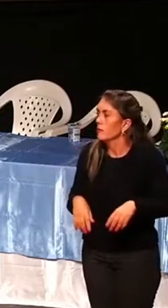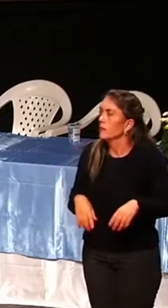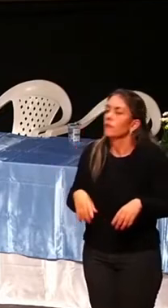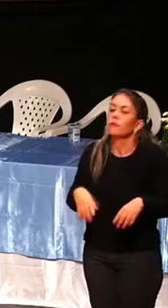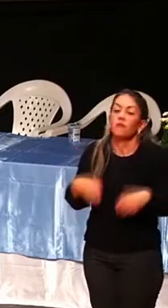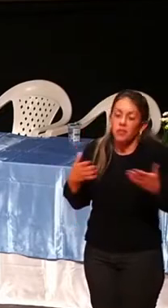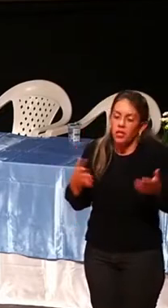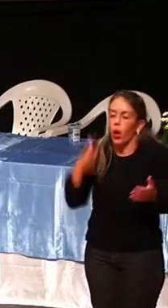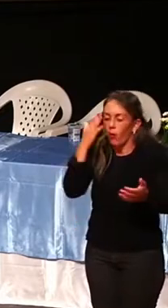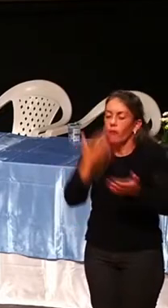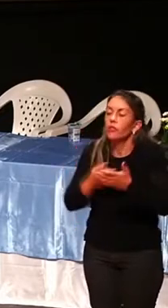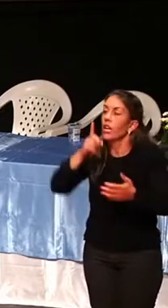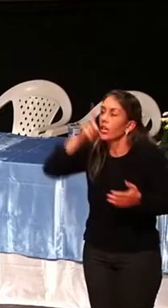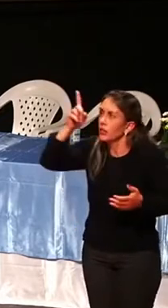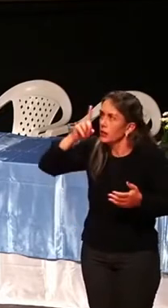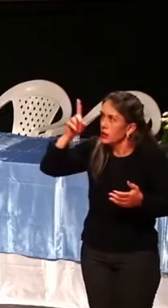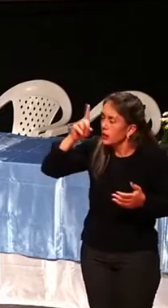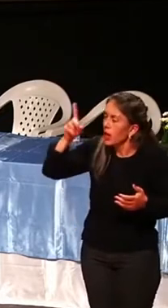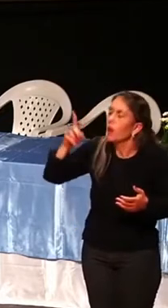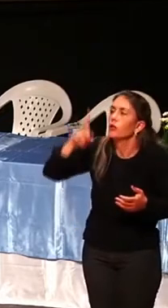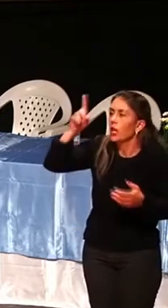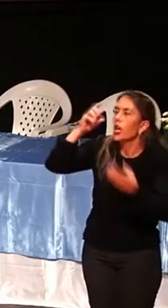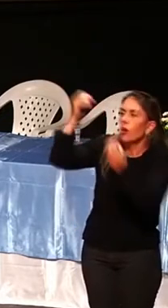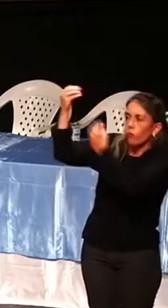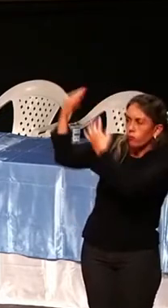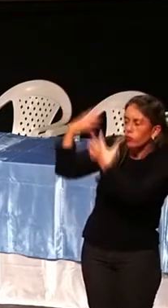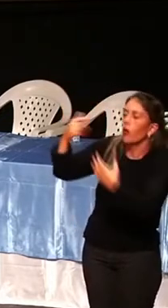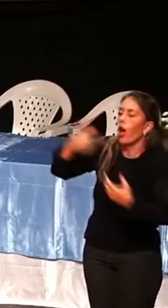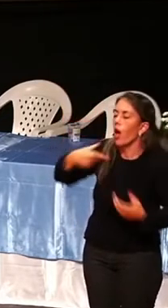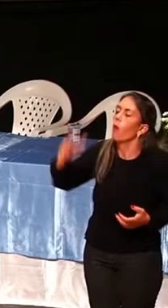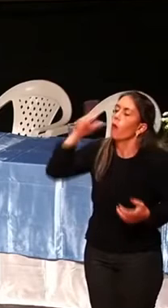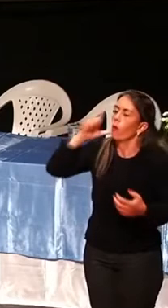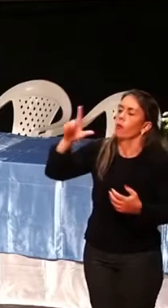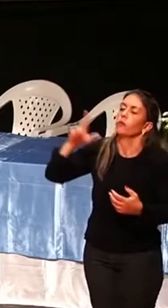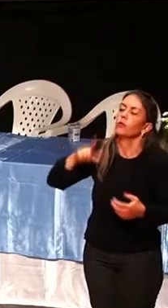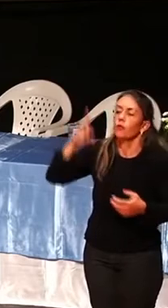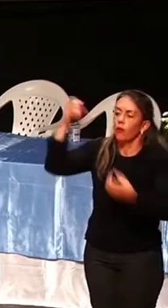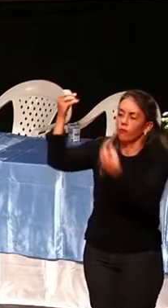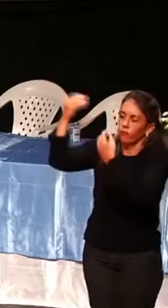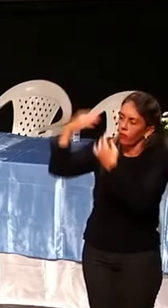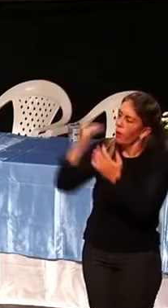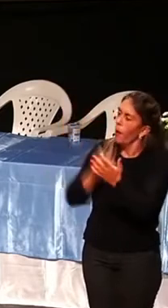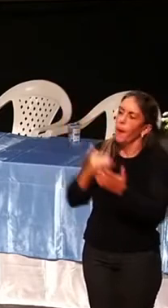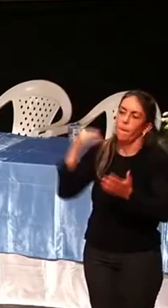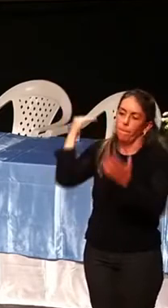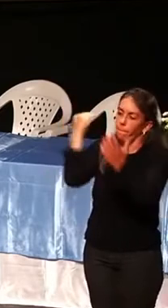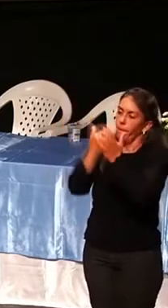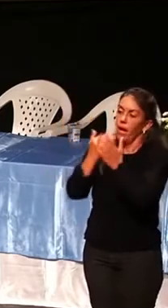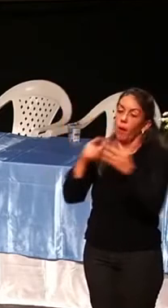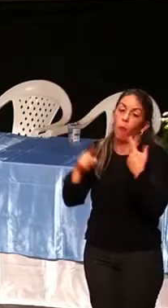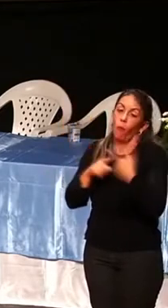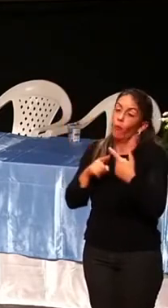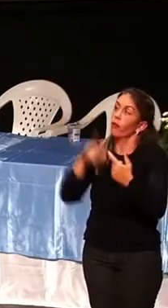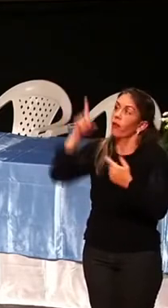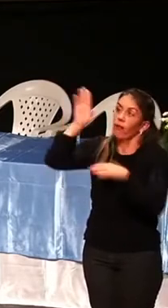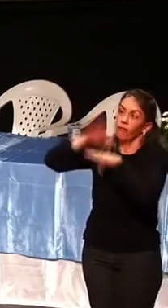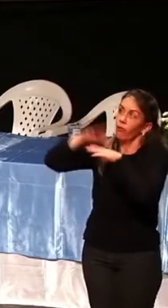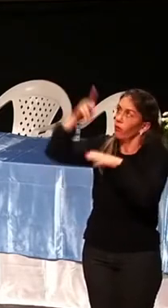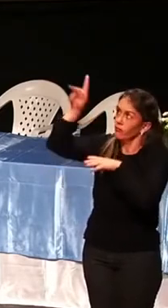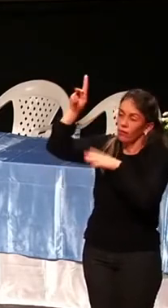junto, tudo posto naquele que me fortalece, você vai ter um pouco mais de força. Porque aí você tem aquela força que vem lá de cima também.